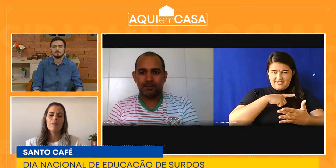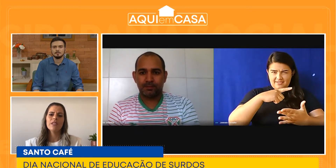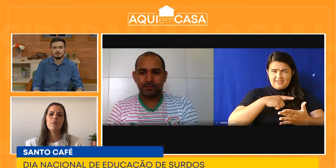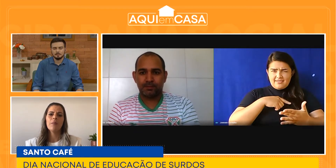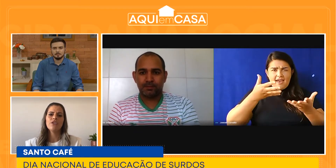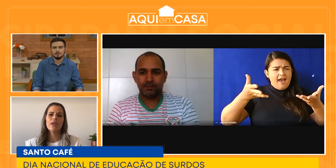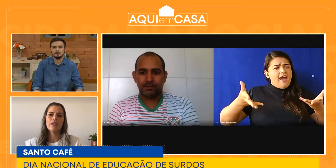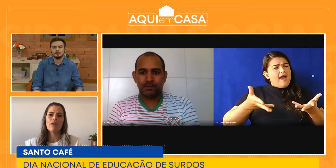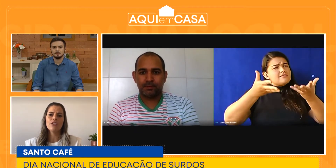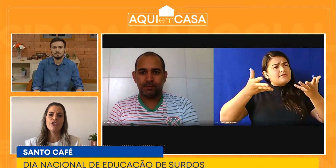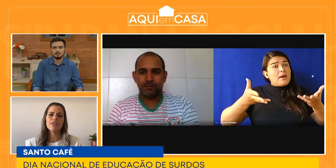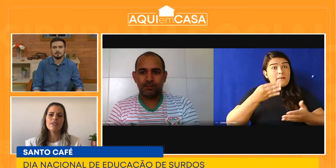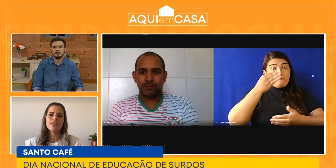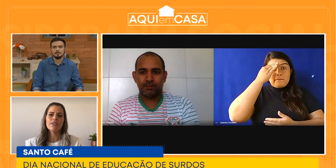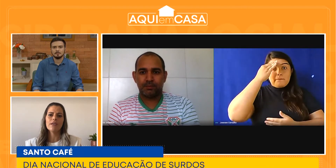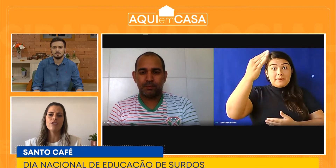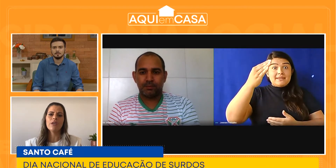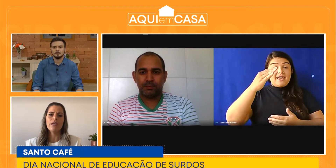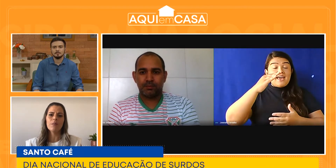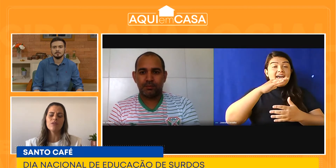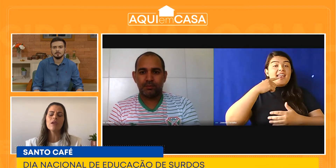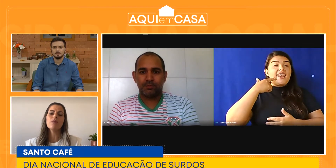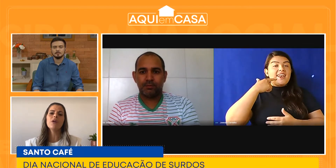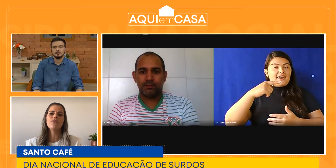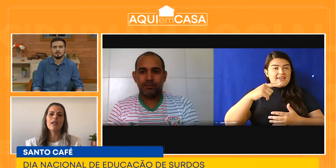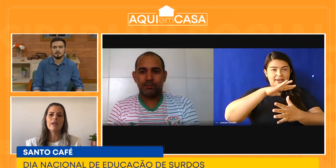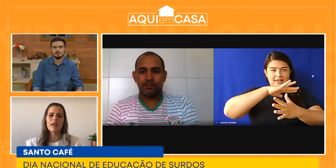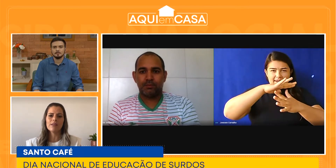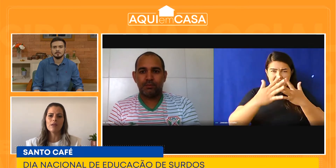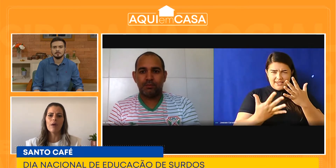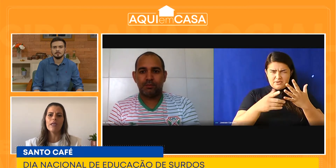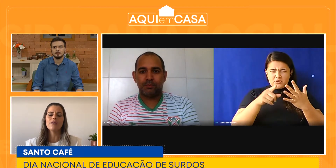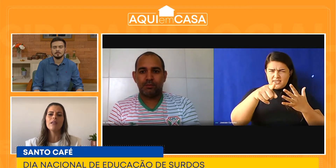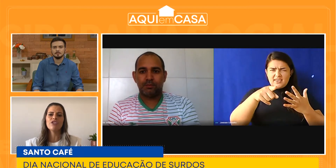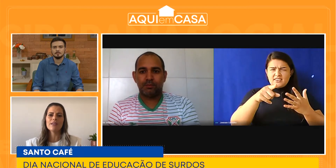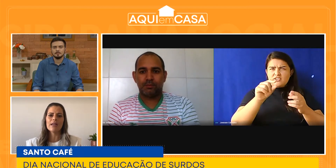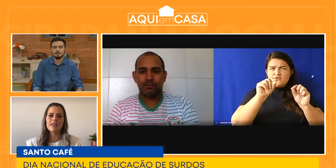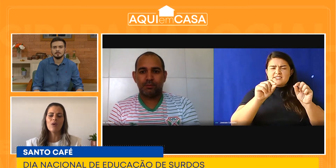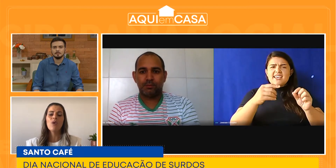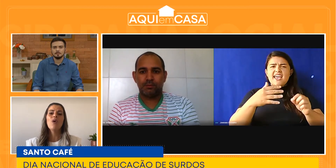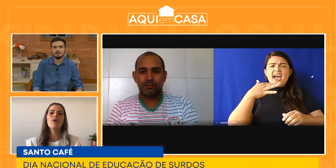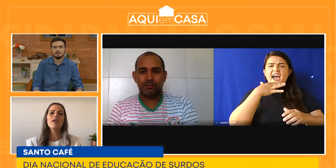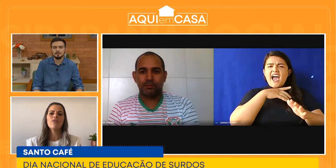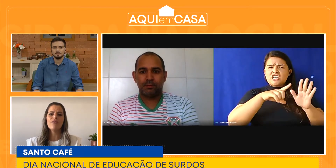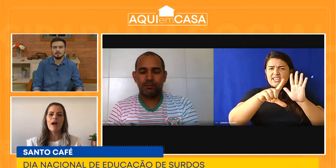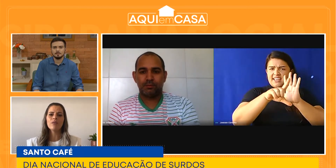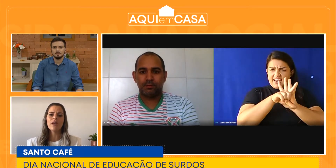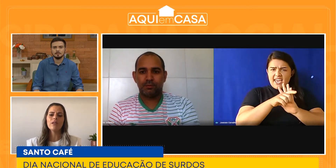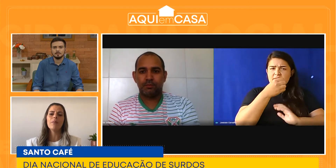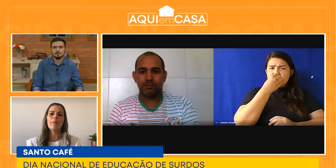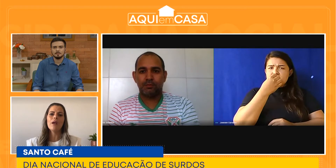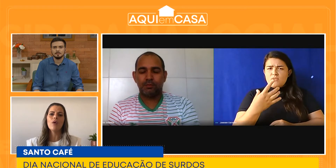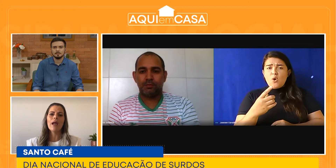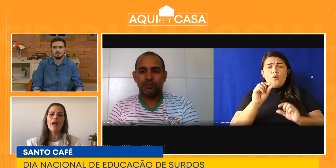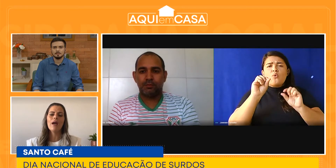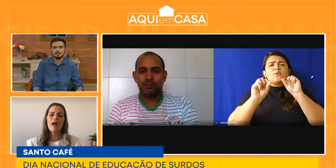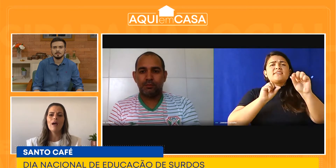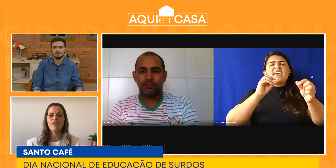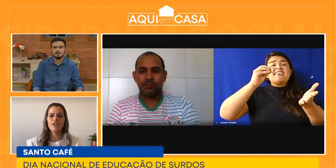Principalmente a linguagem de sinais e de Libras. O você pode falar em relação a isso, a legislação? O que falta ainda para melhorar a vida de